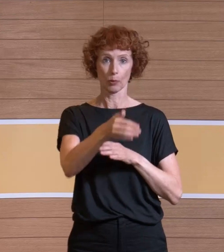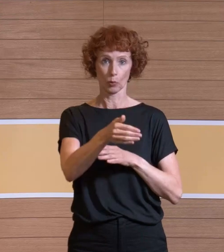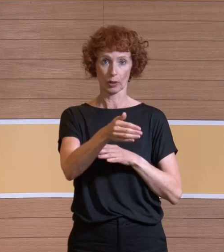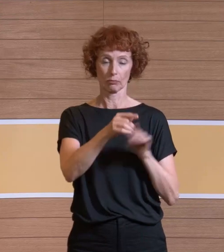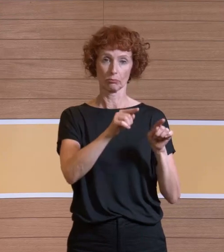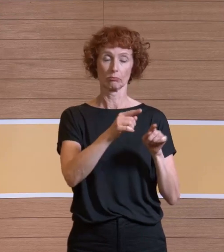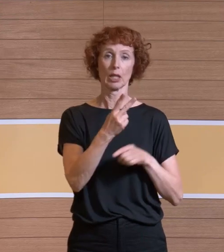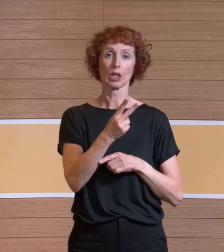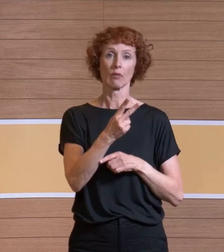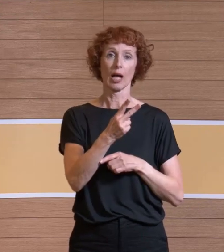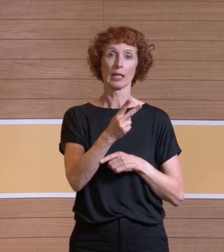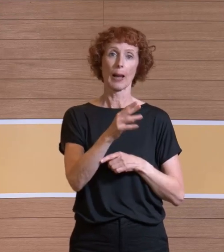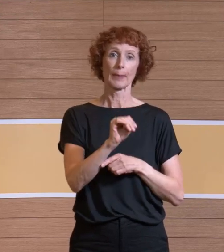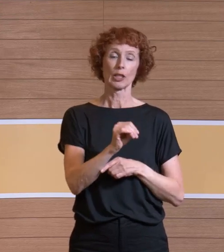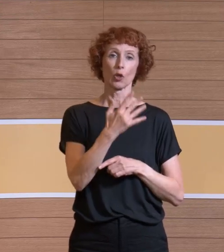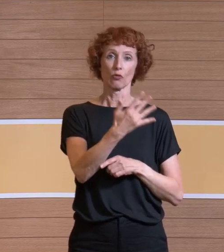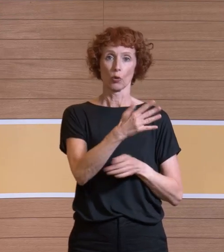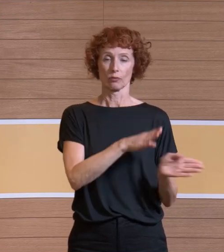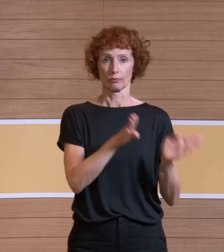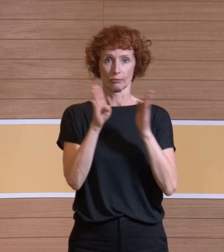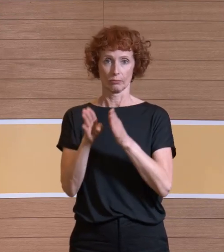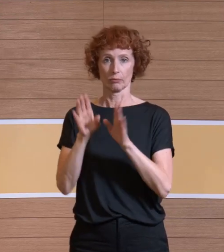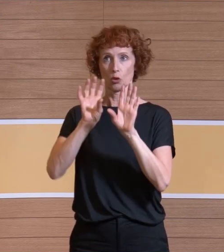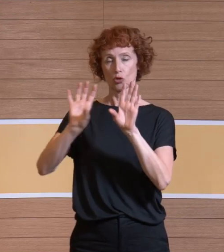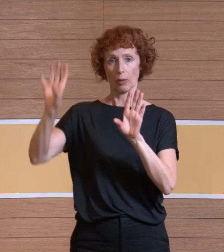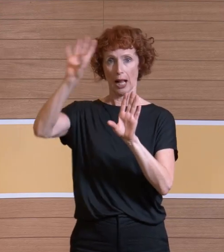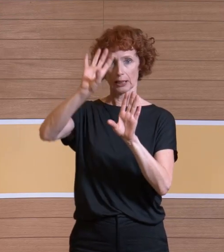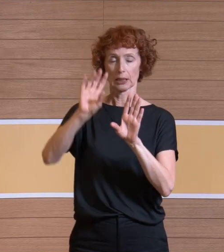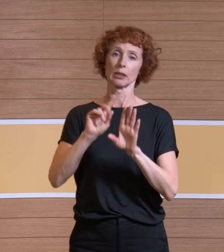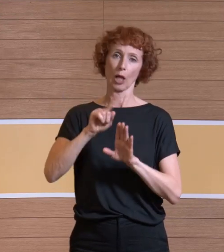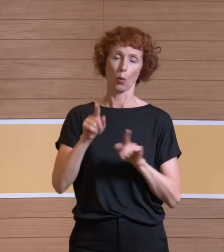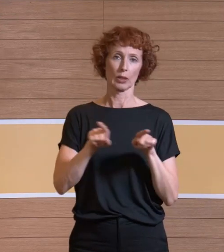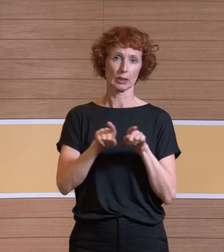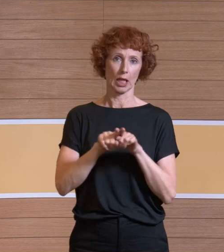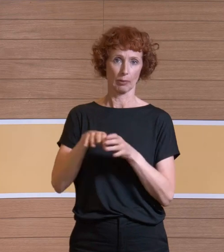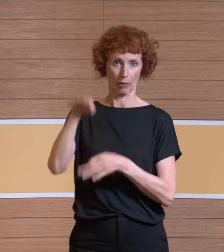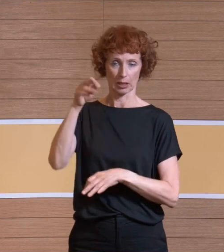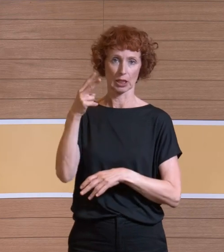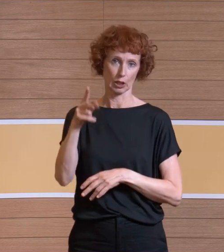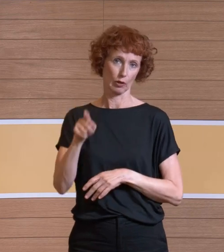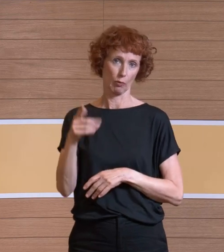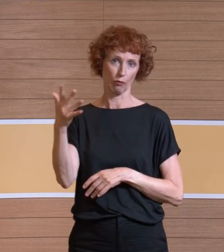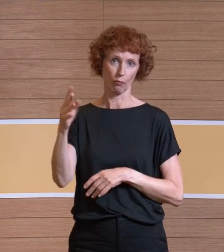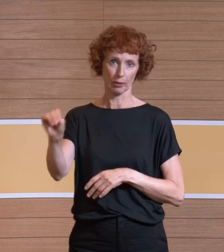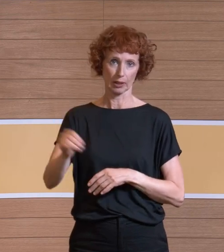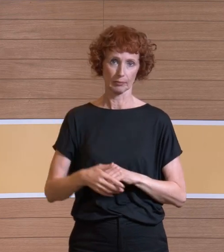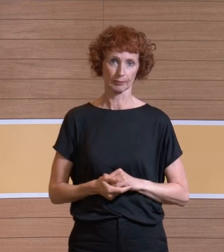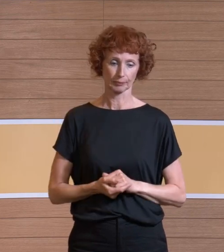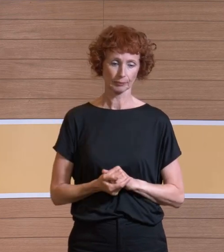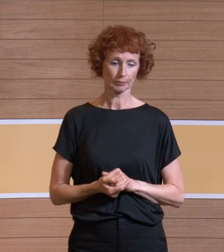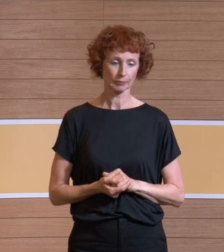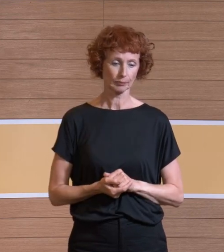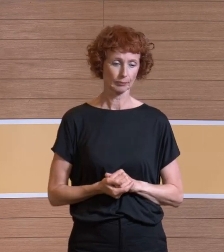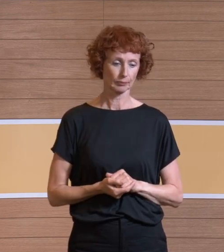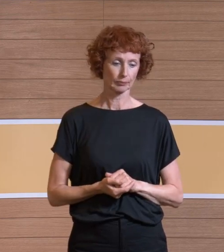auf 2,05 Genauso wie rechts die Spaltenleuchte auch auf 2,05 Meter eingestellt war. Sie haben einmal